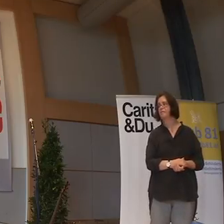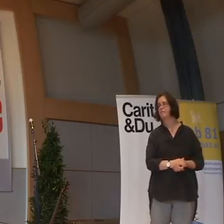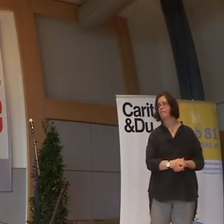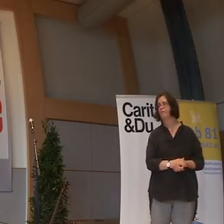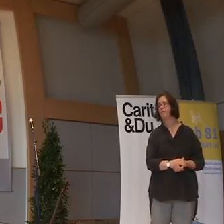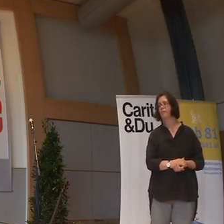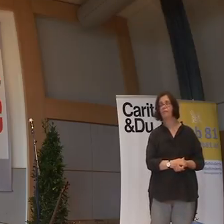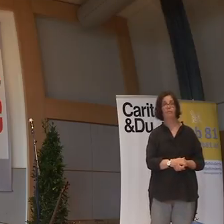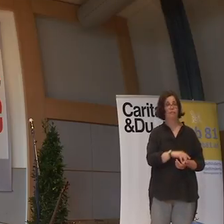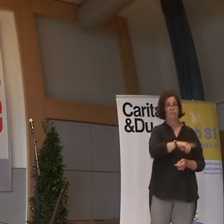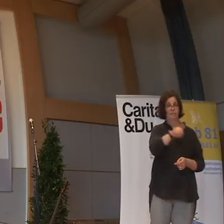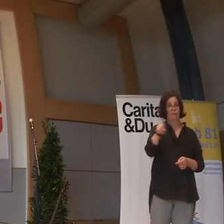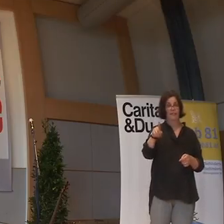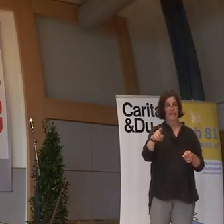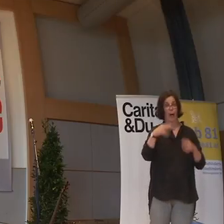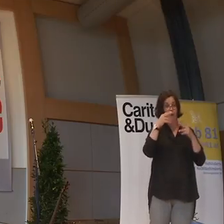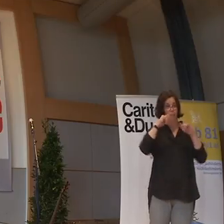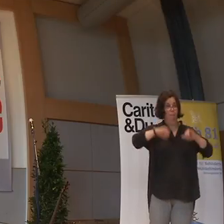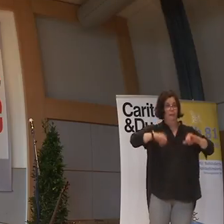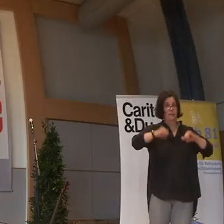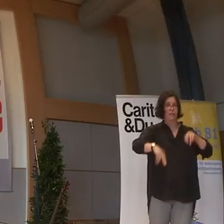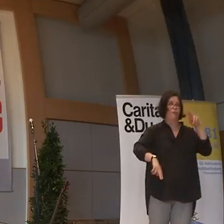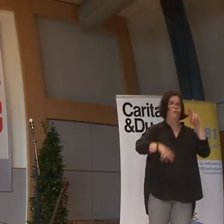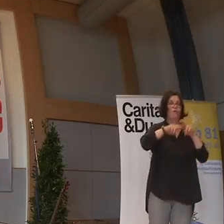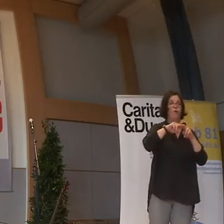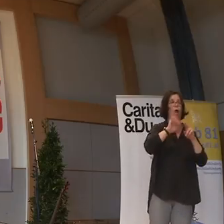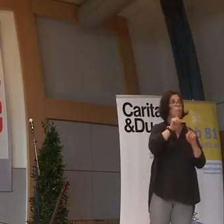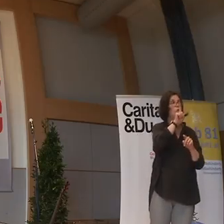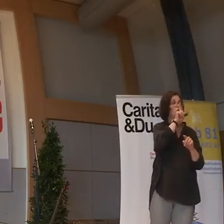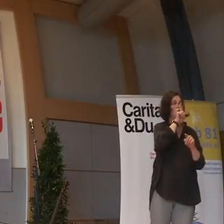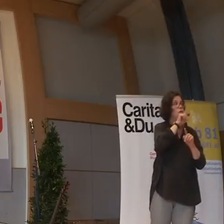Das Lokal war voll, aber es war still.